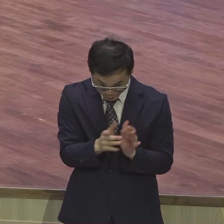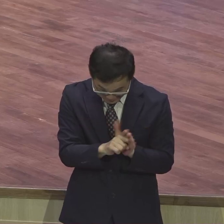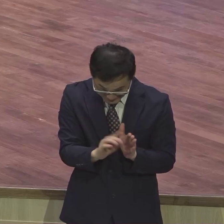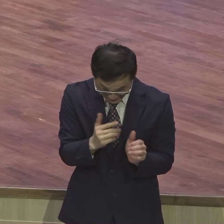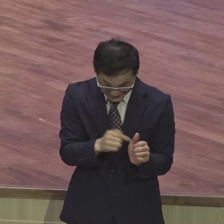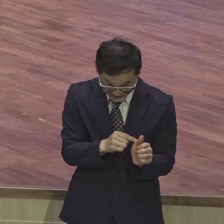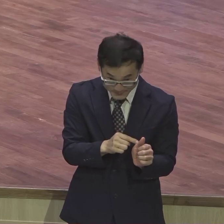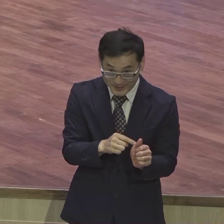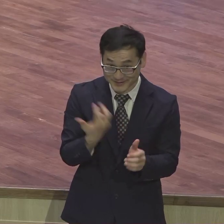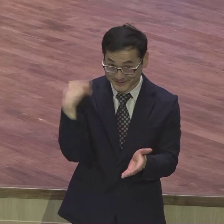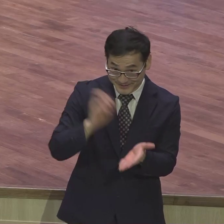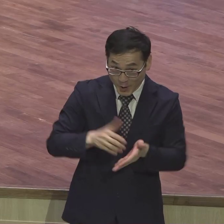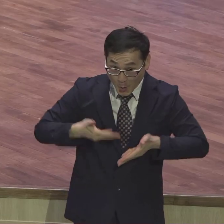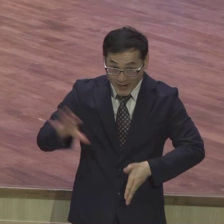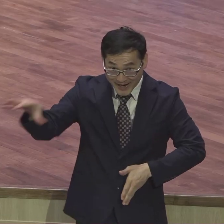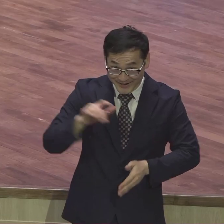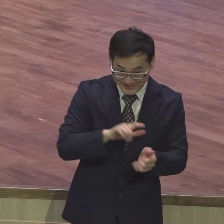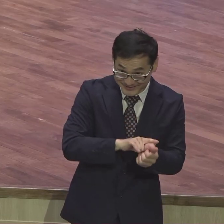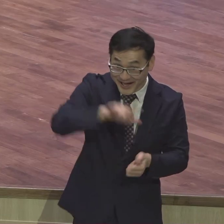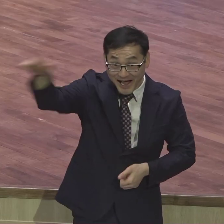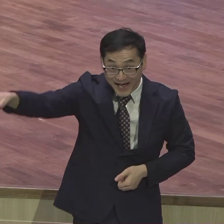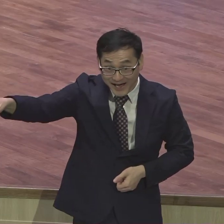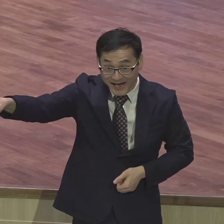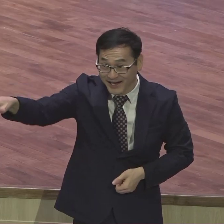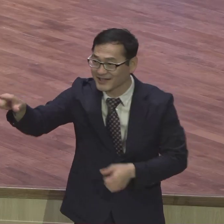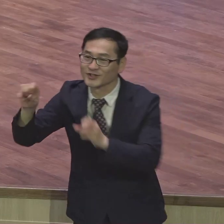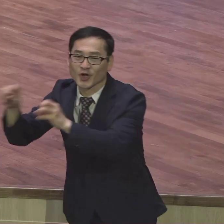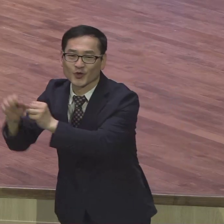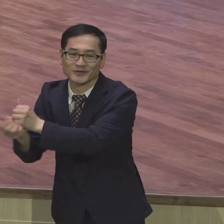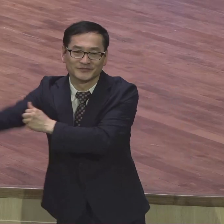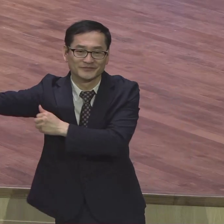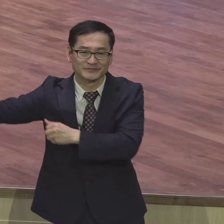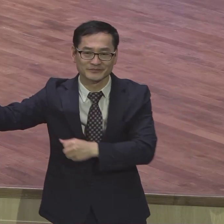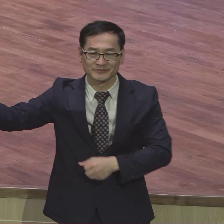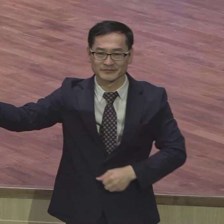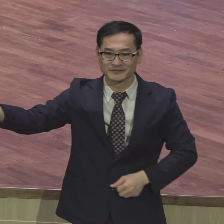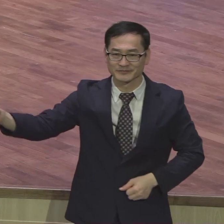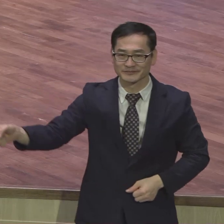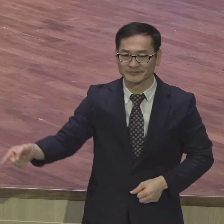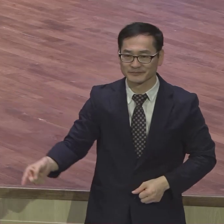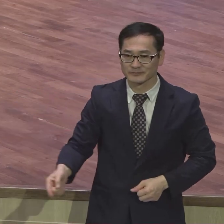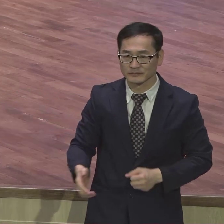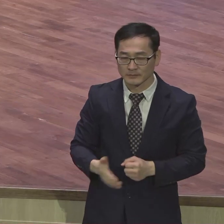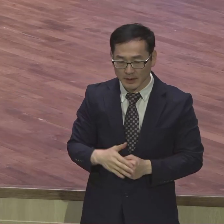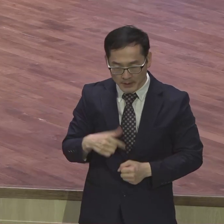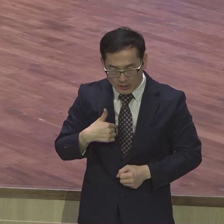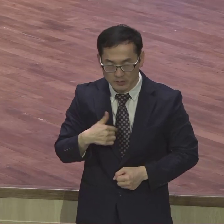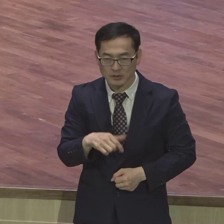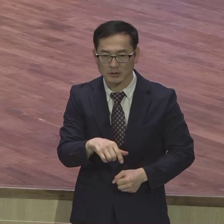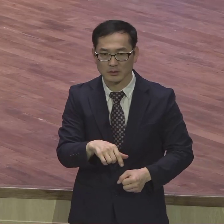보금전할 수 있도록 훈련시켜줘야 돼요 그러기 위해서 우리 교회가 시급합니다 단민족센터